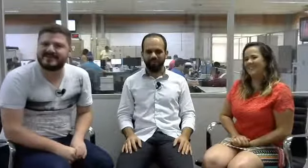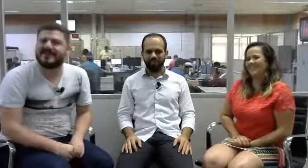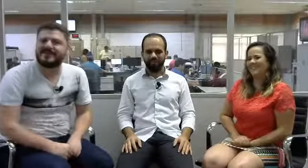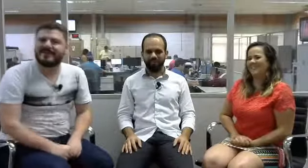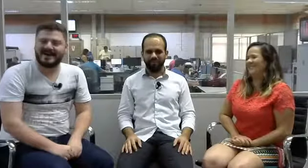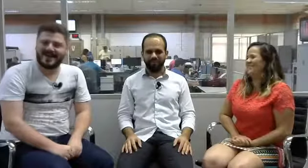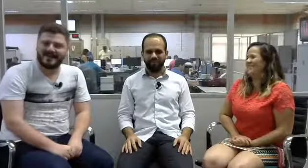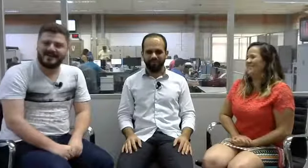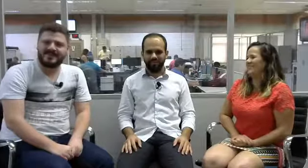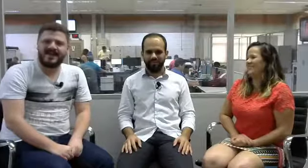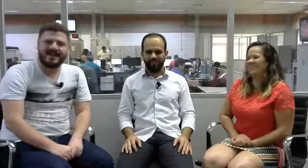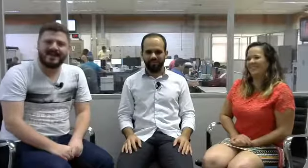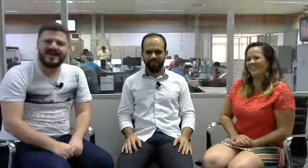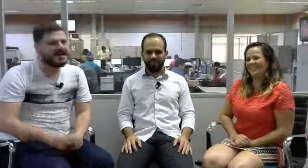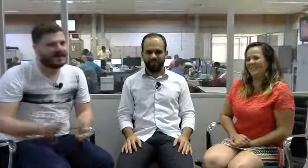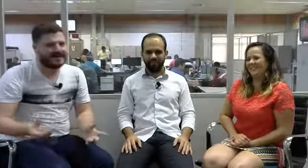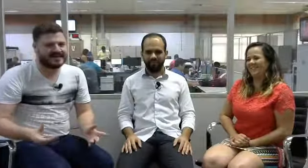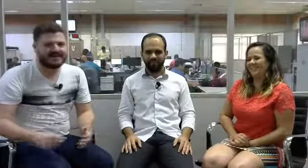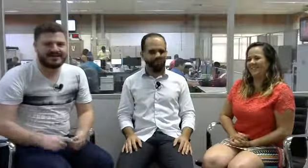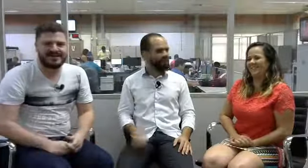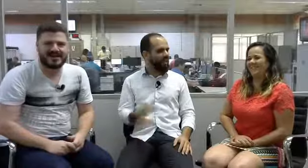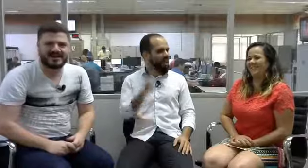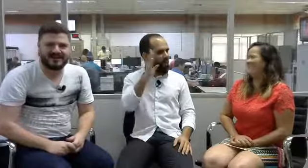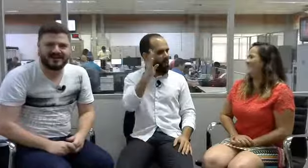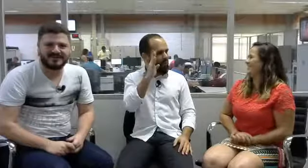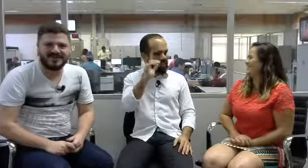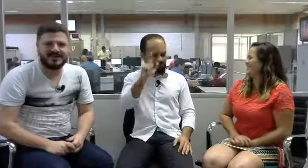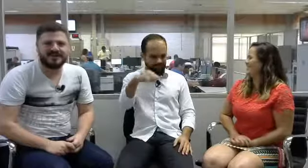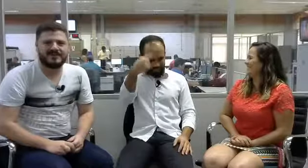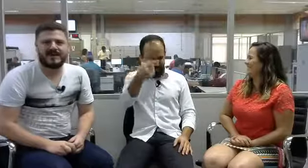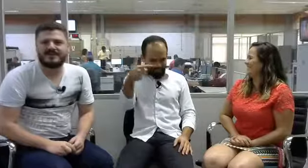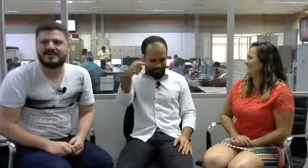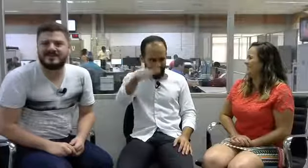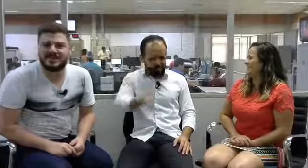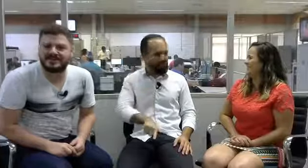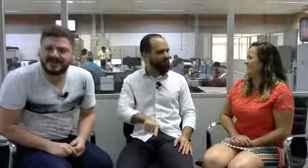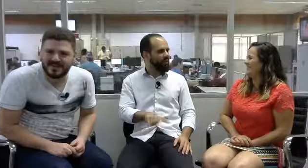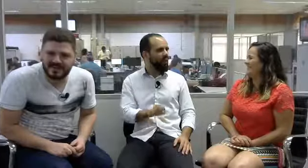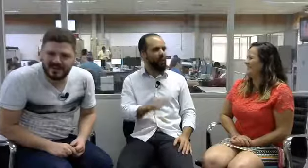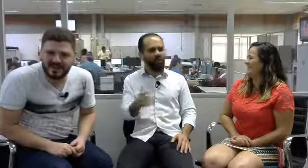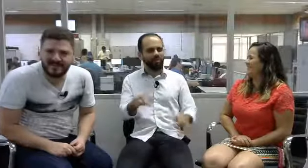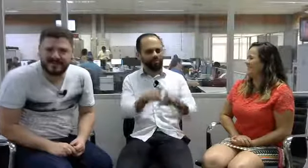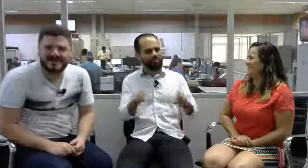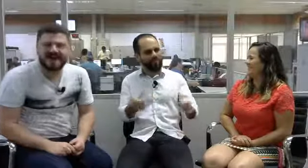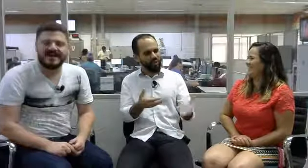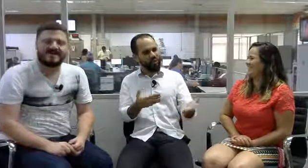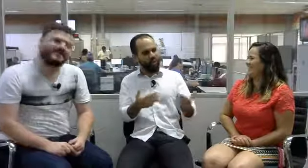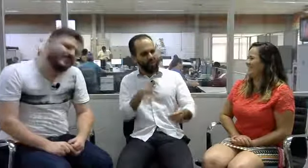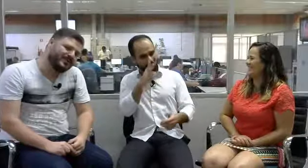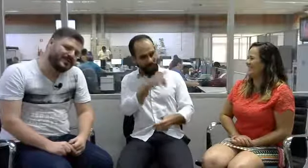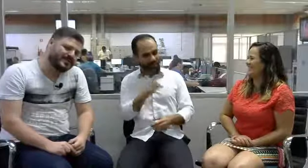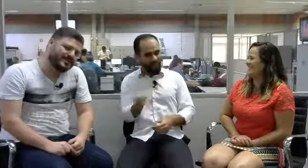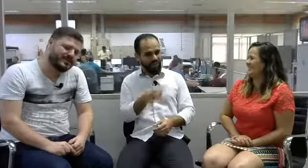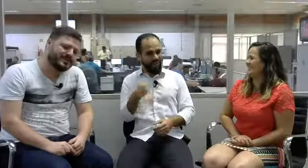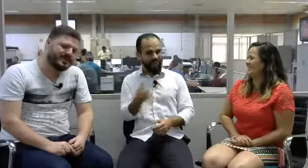acompanharam. E quarta que vem a gente está de volta com mais um Somos Tão Jovens. Não deu para assistir o programa?